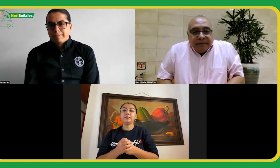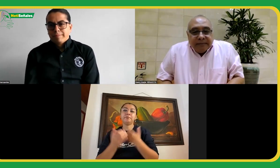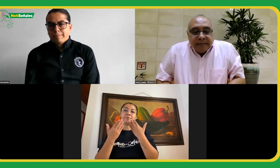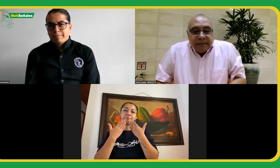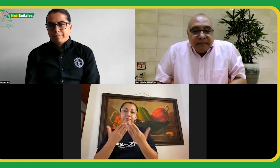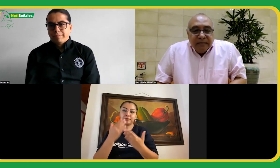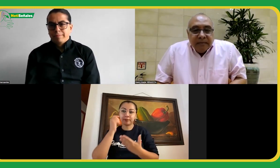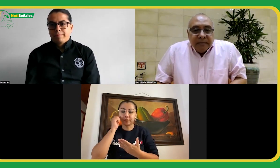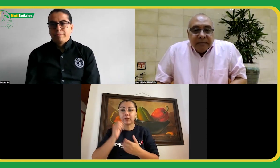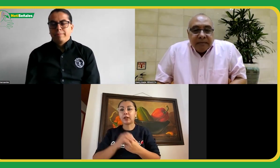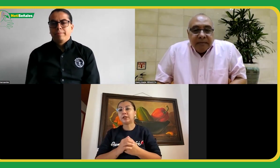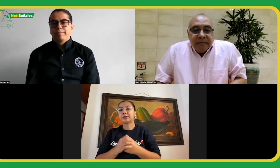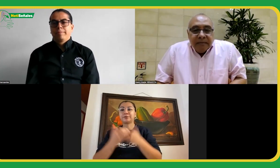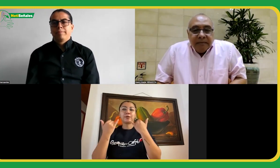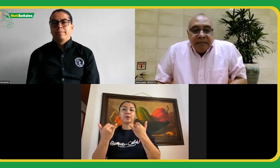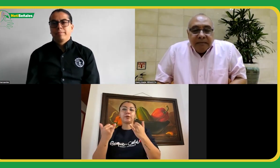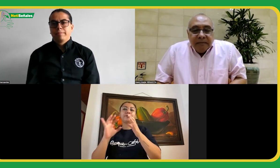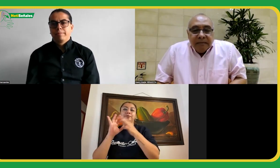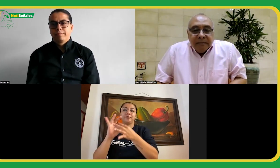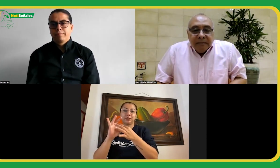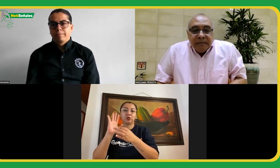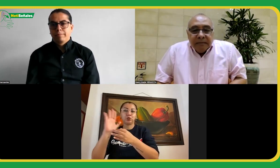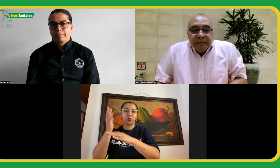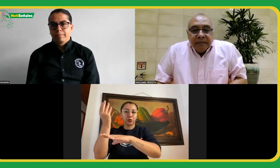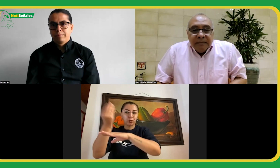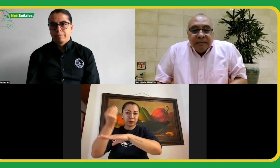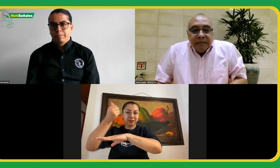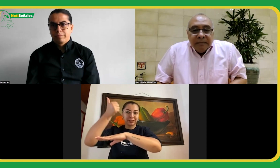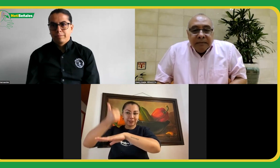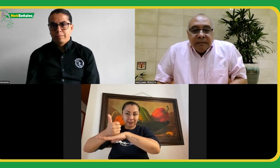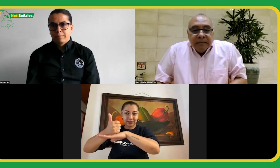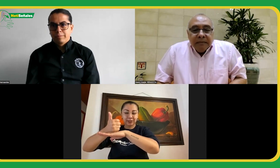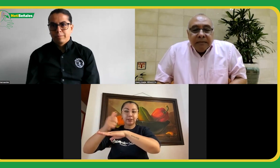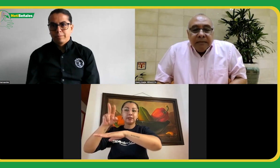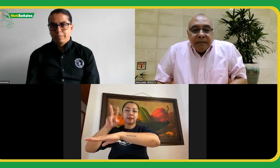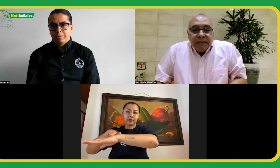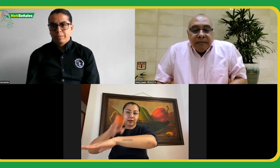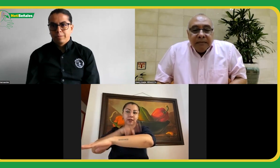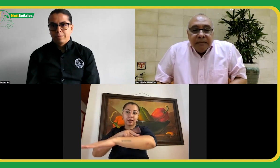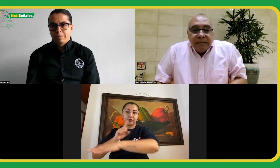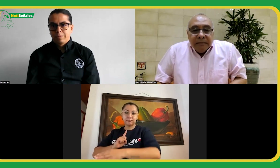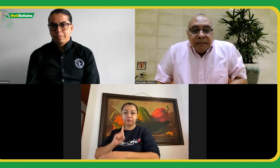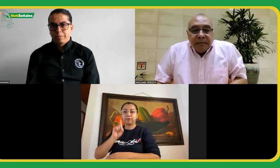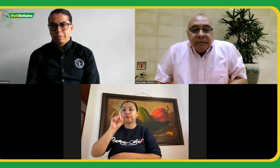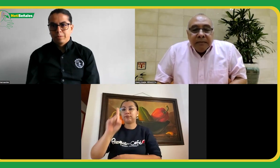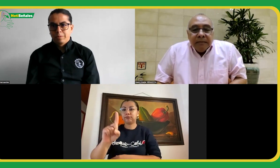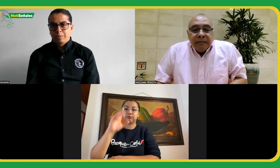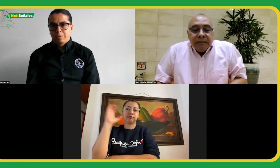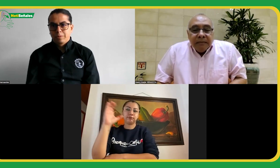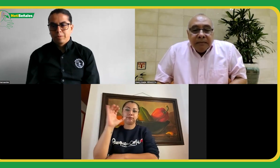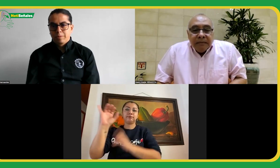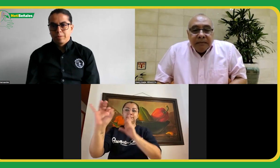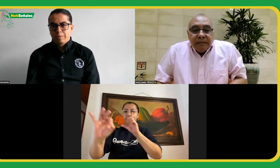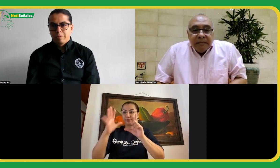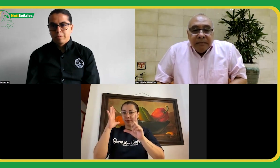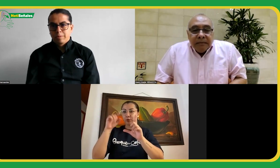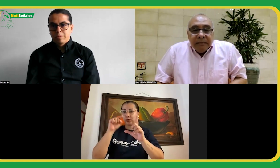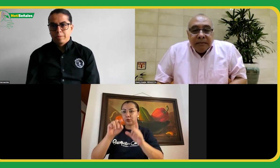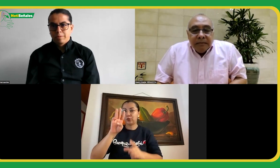Gracias, Henry. Sí, estuve por Colombia como delegada del consejo directivo de FENASCOL de manera virtual en la asamblea